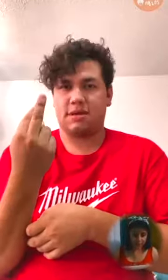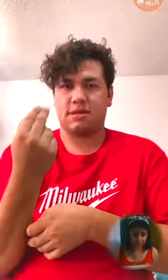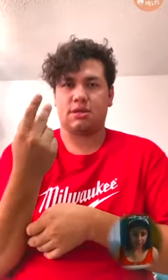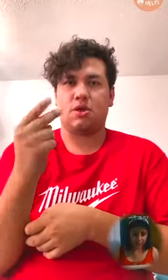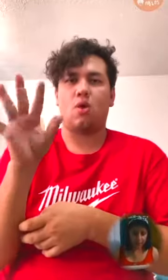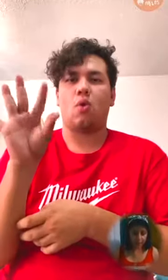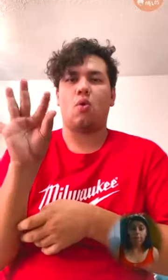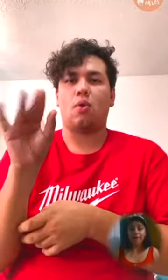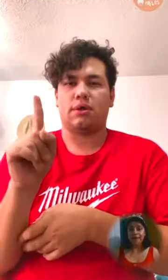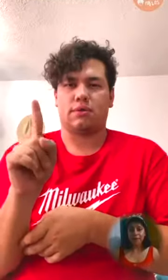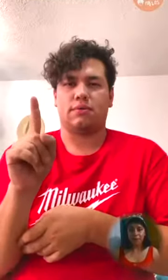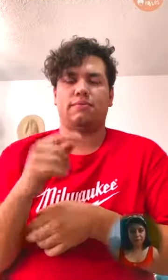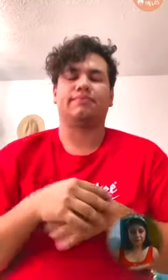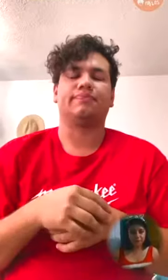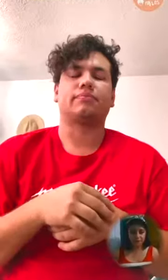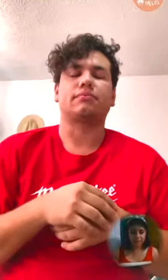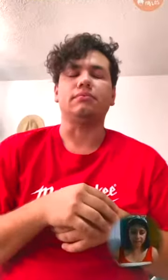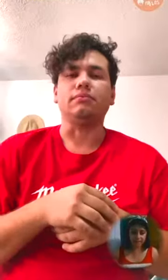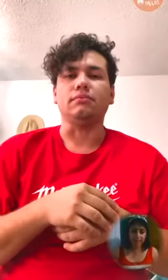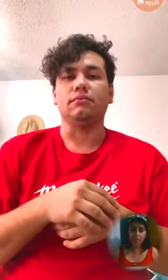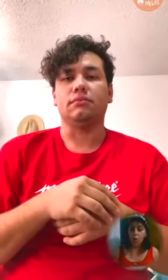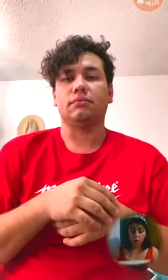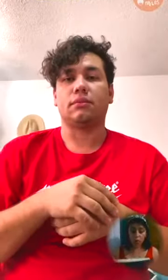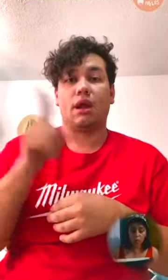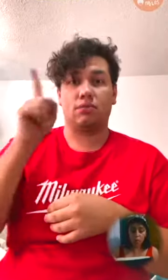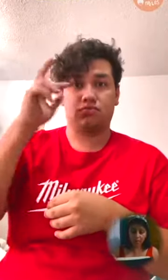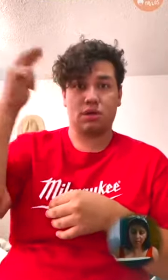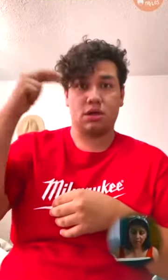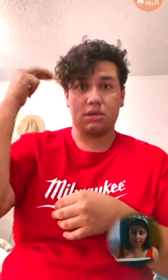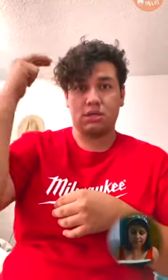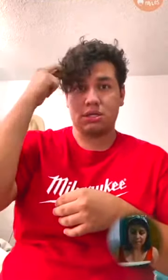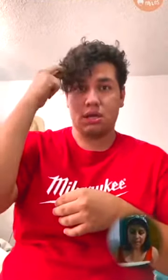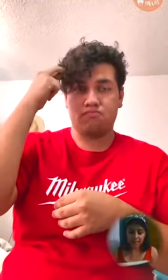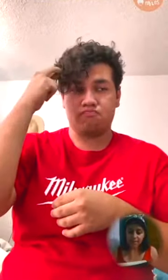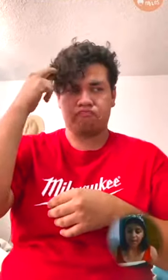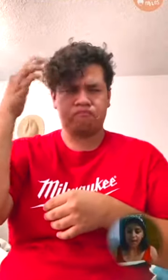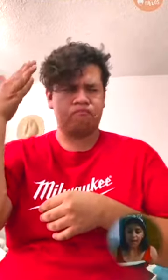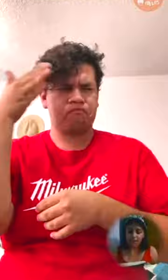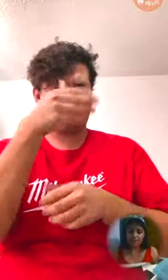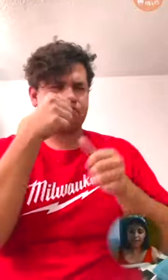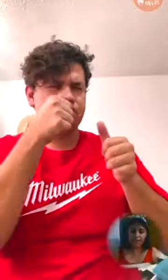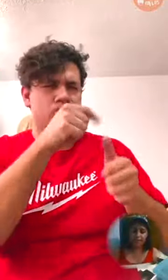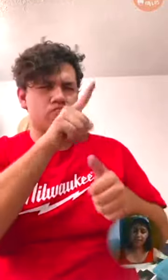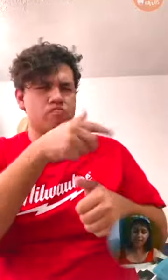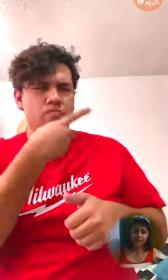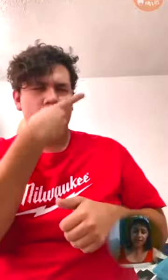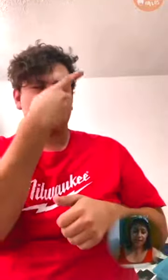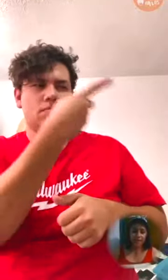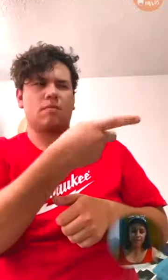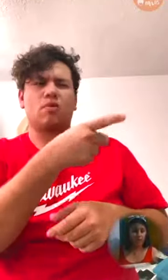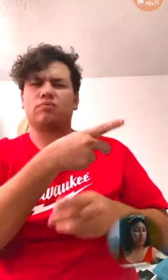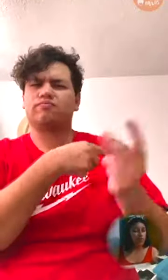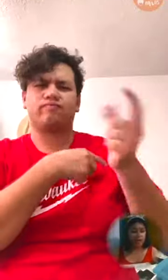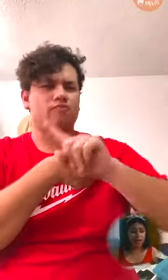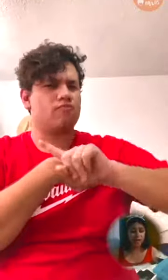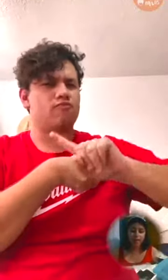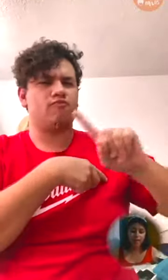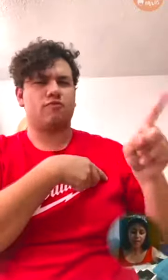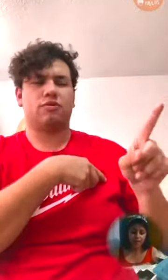41 y dice Luego el rey se dirigirá a los de la izquierda y dirá, Fuera de aquí,